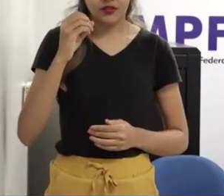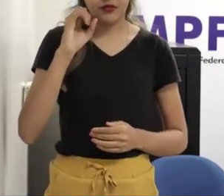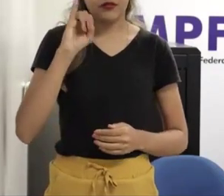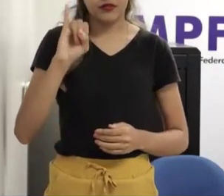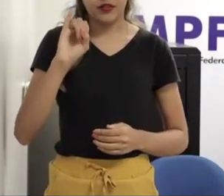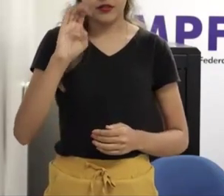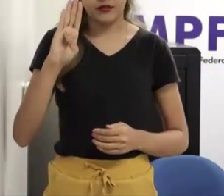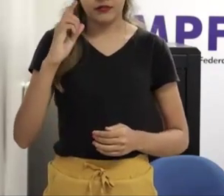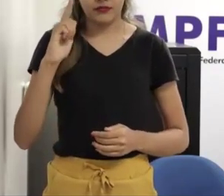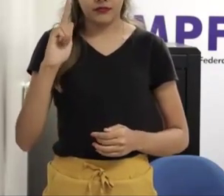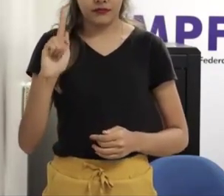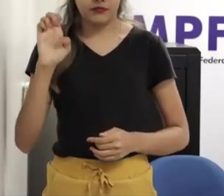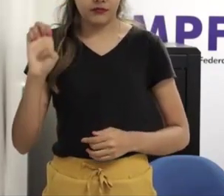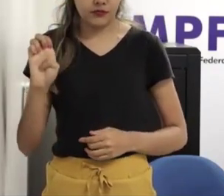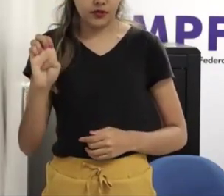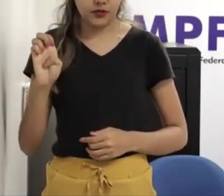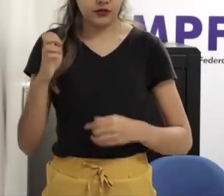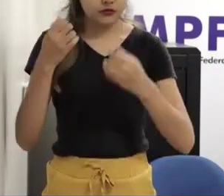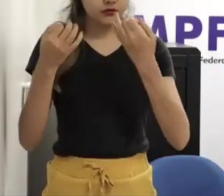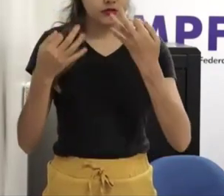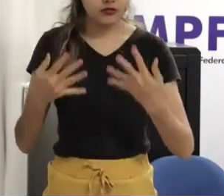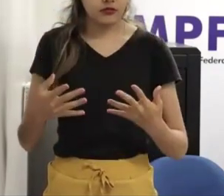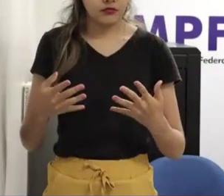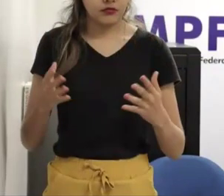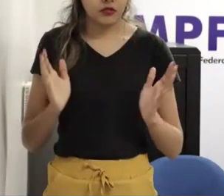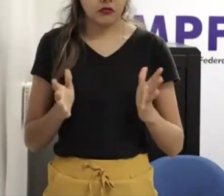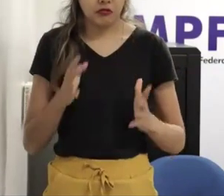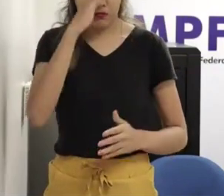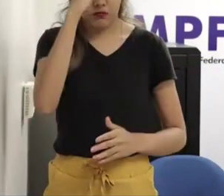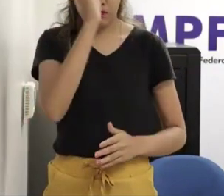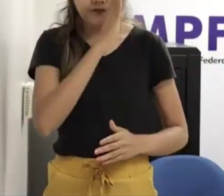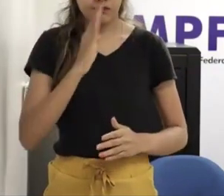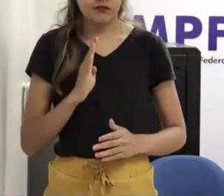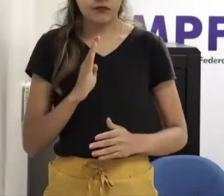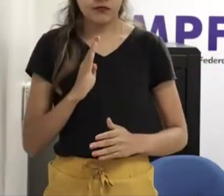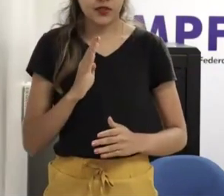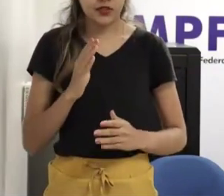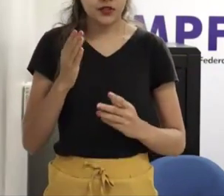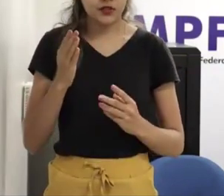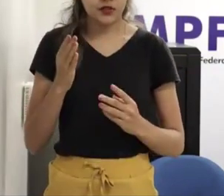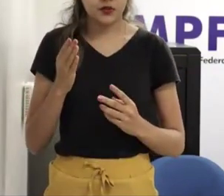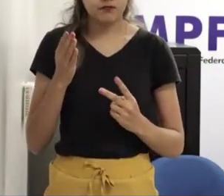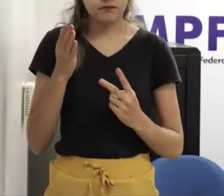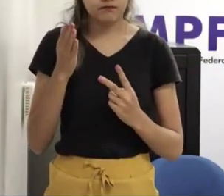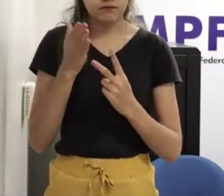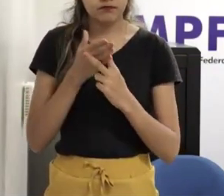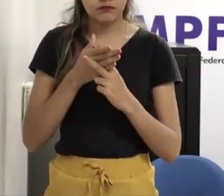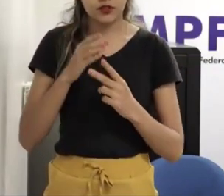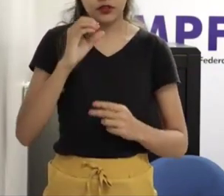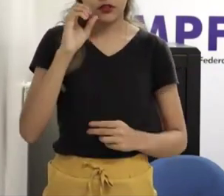Brasil 51% das famílias são chefiadas por mulheres e